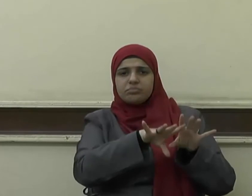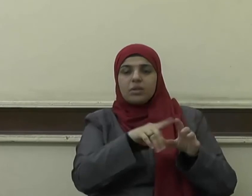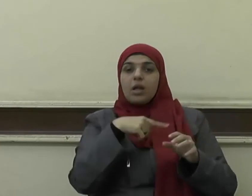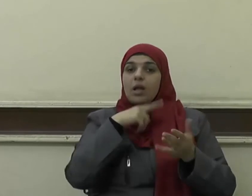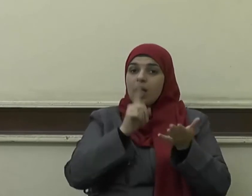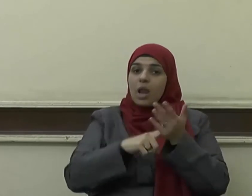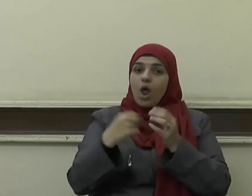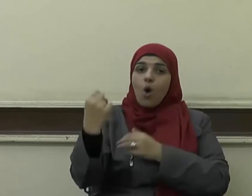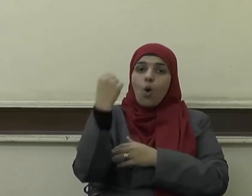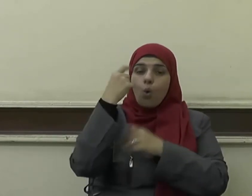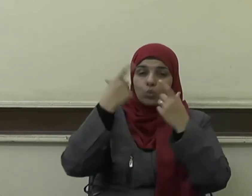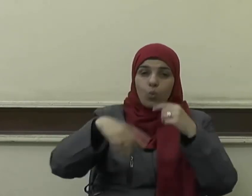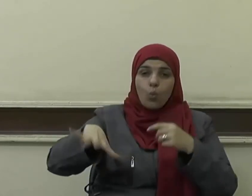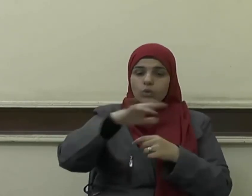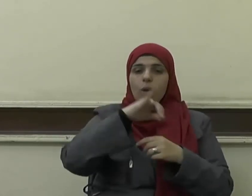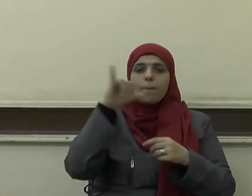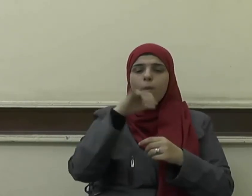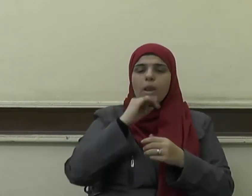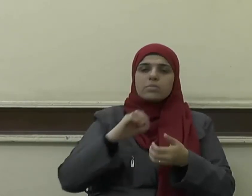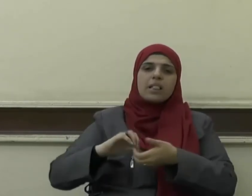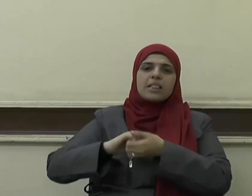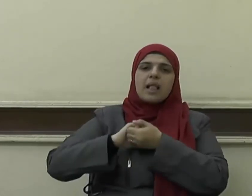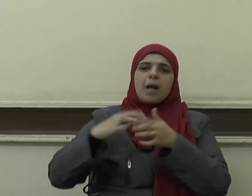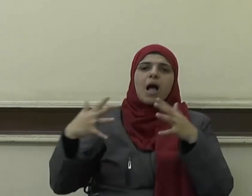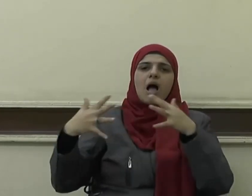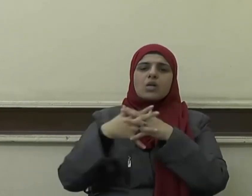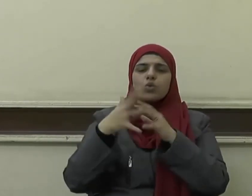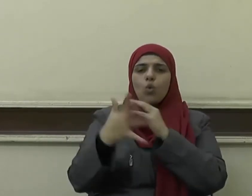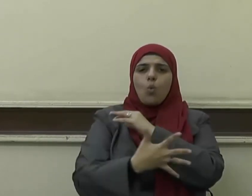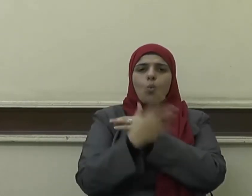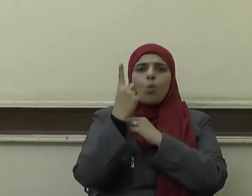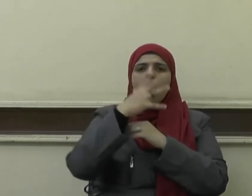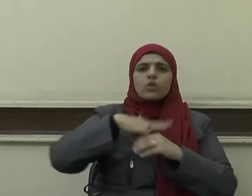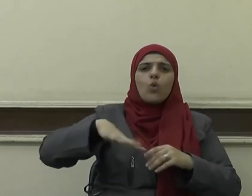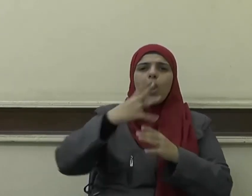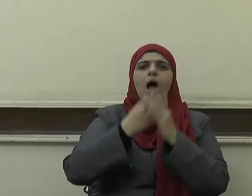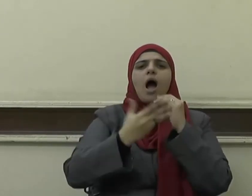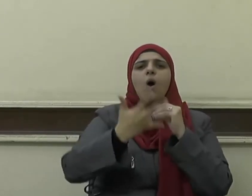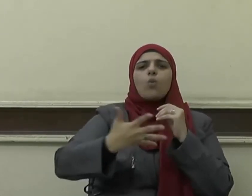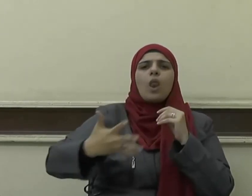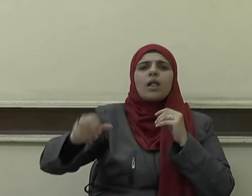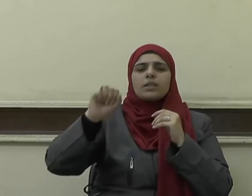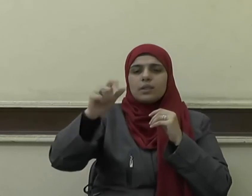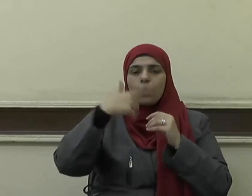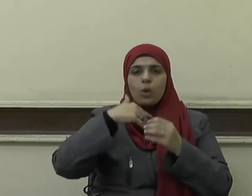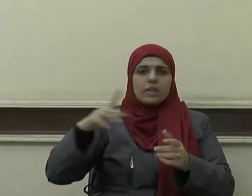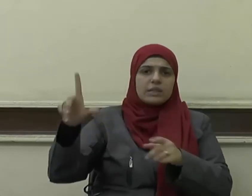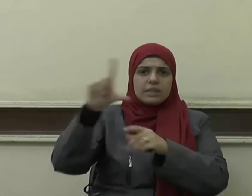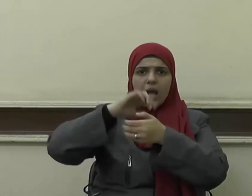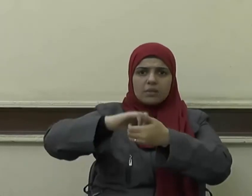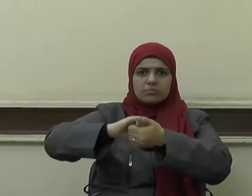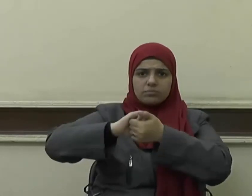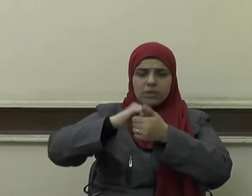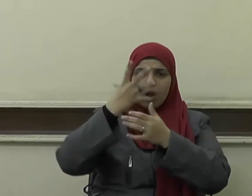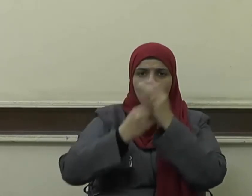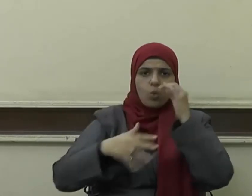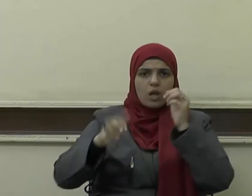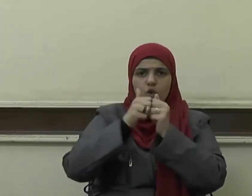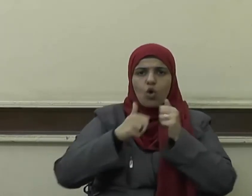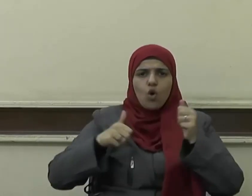إن قوة الوطن تنبع من تماسك ووحدة جميع أبنائه واتحاد واستفاف أهله